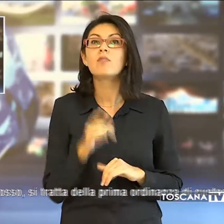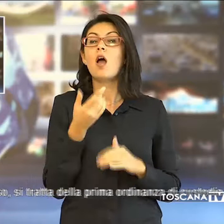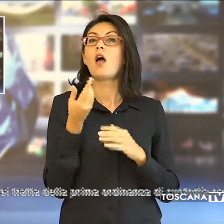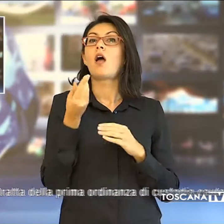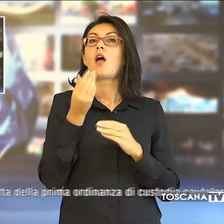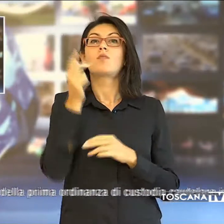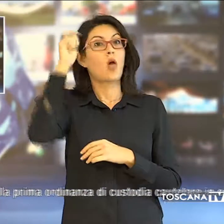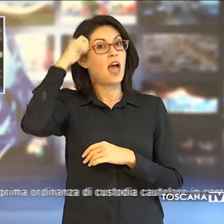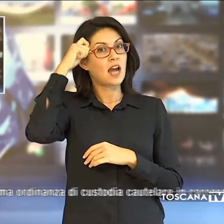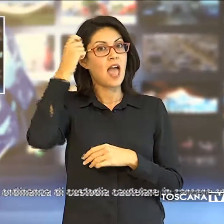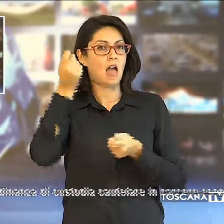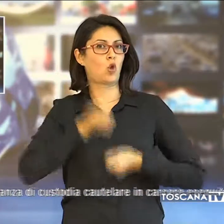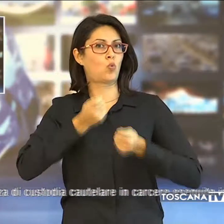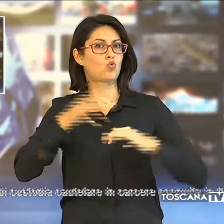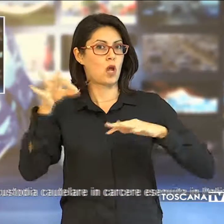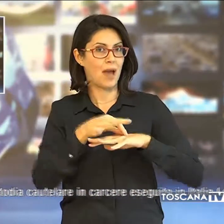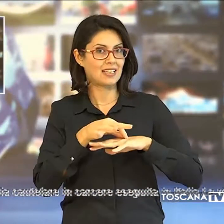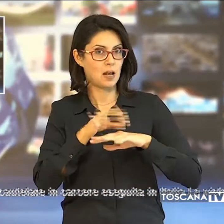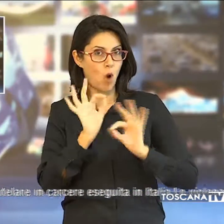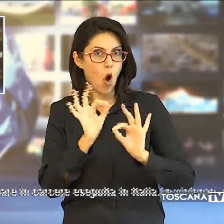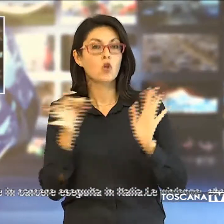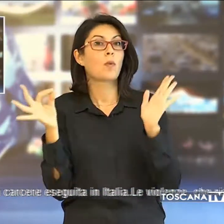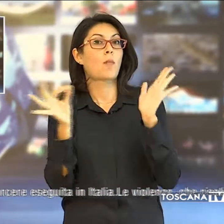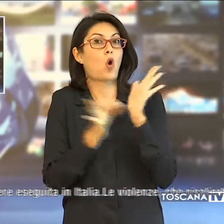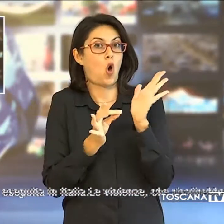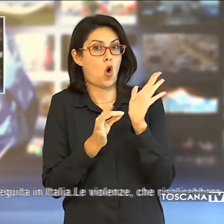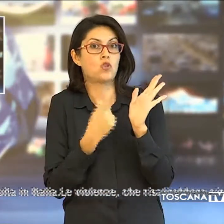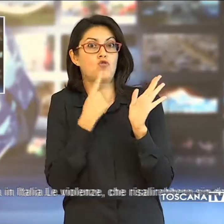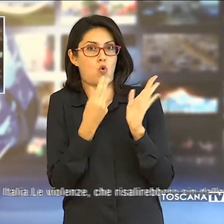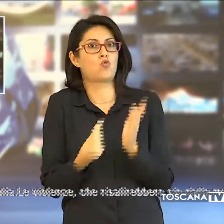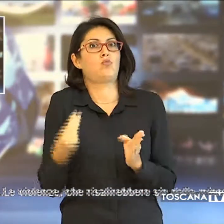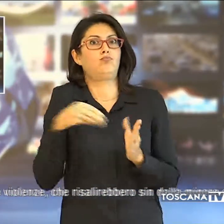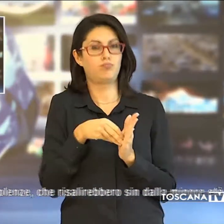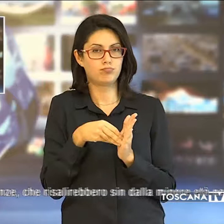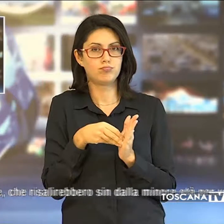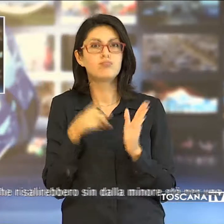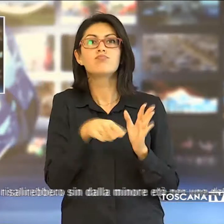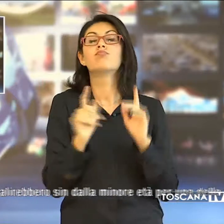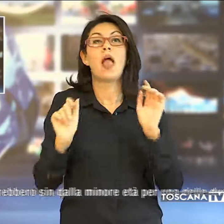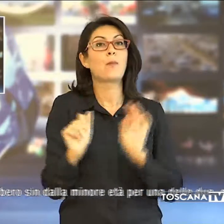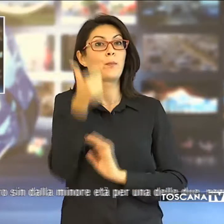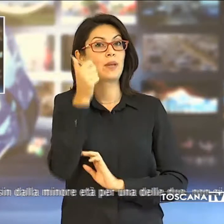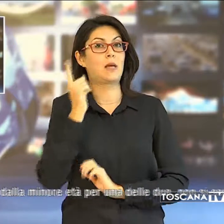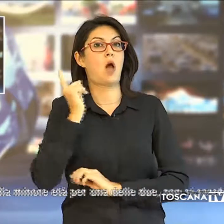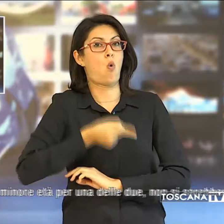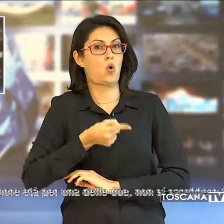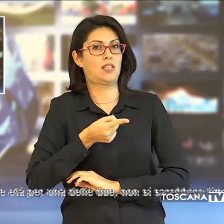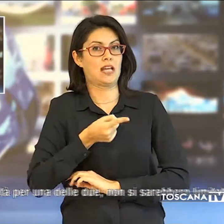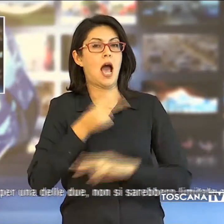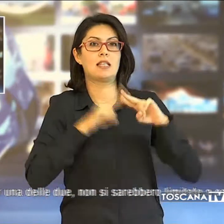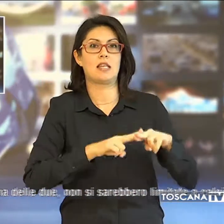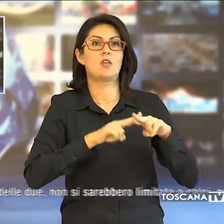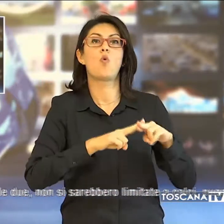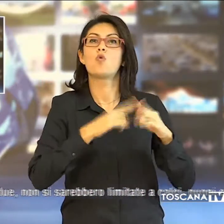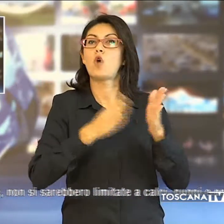induzione al matrimonio introdotto dal cosiddetto codice rosso si tratta della prima ordinanza di custodia